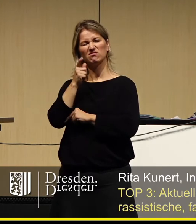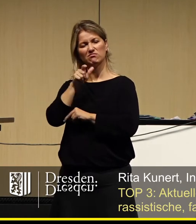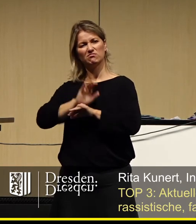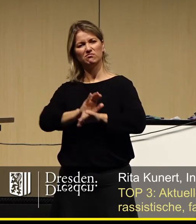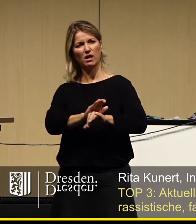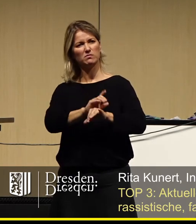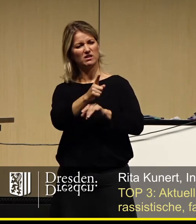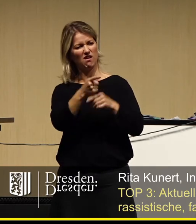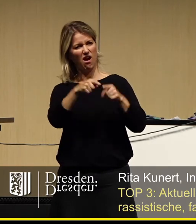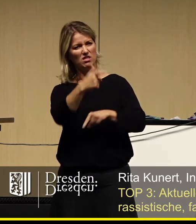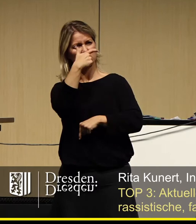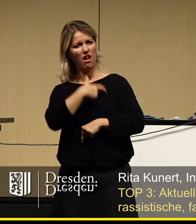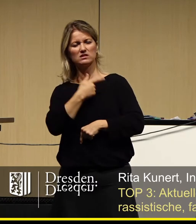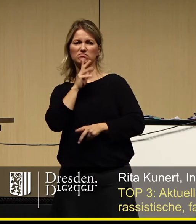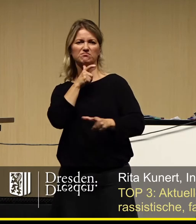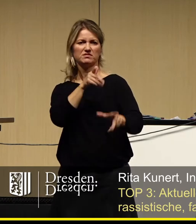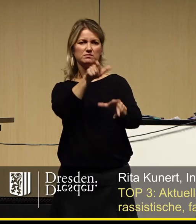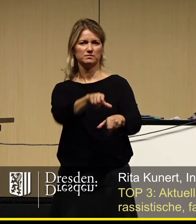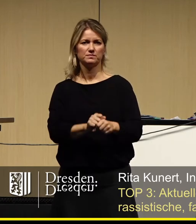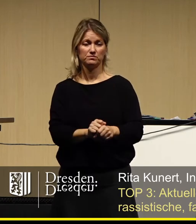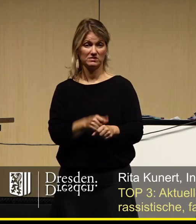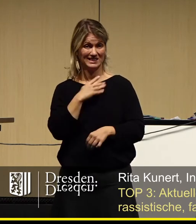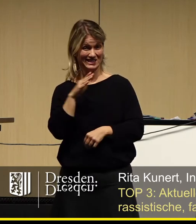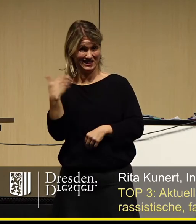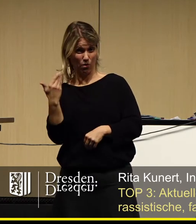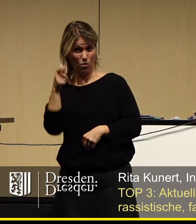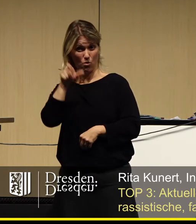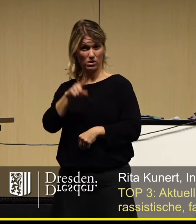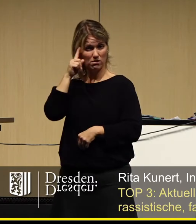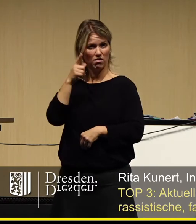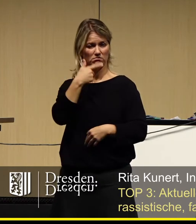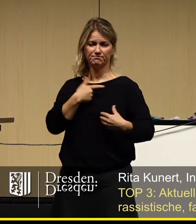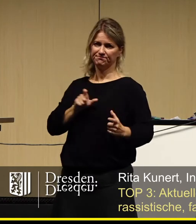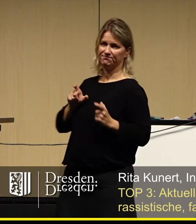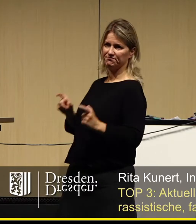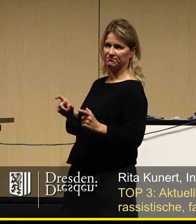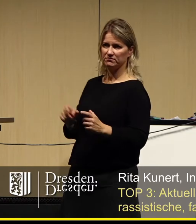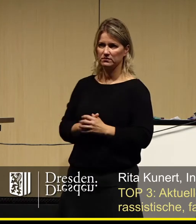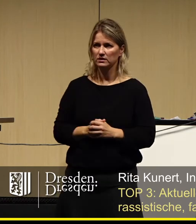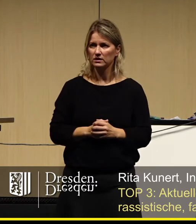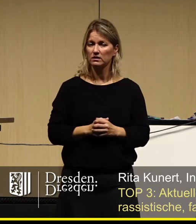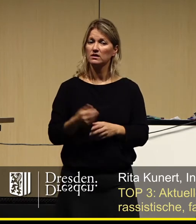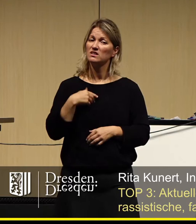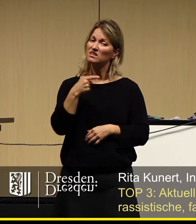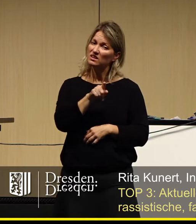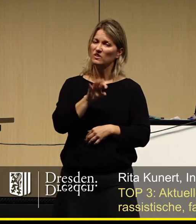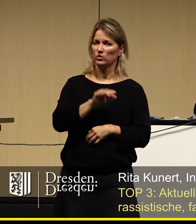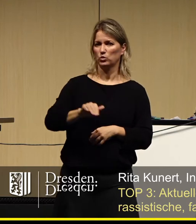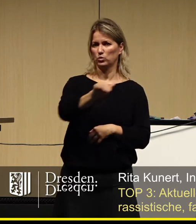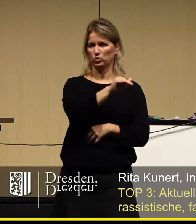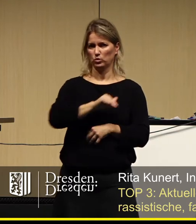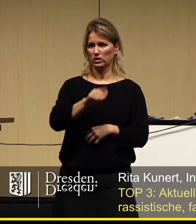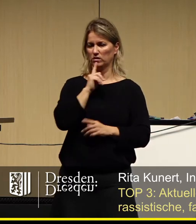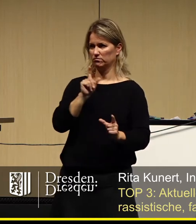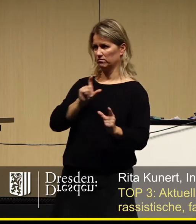Wir stellen uns dem, wann immer es nötig ist, entgegen. Ich stehe hier für die Menschen, die als